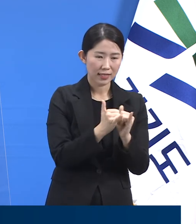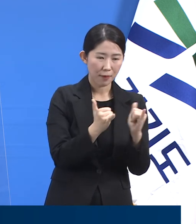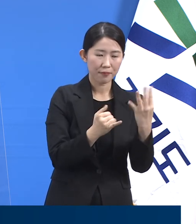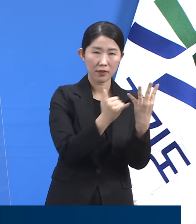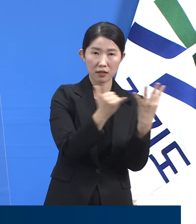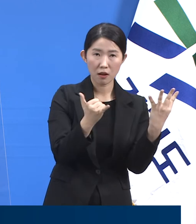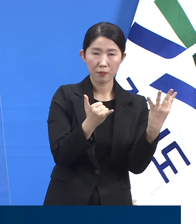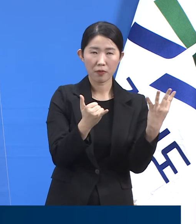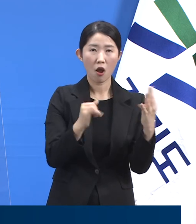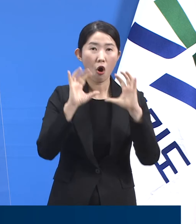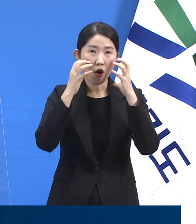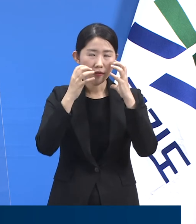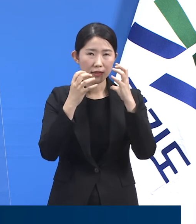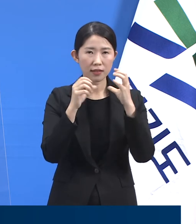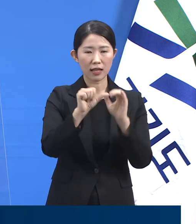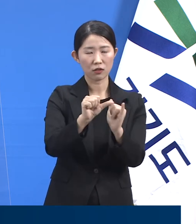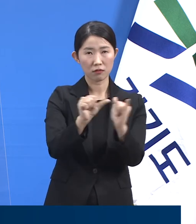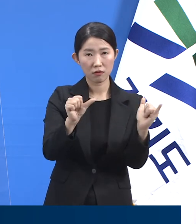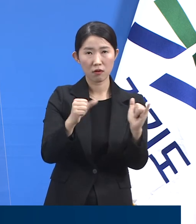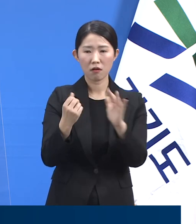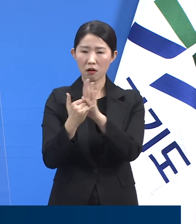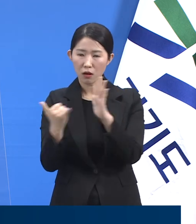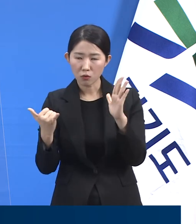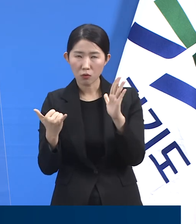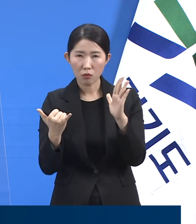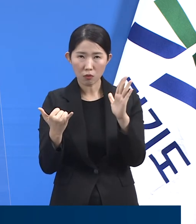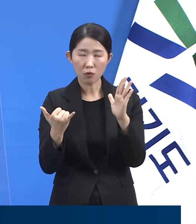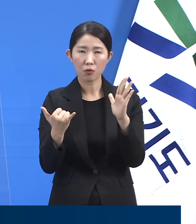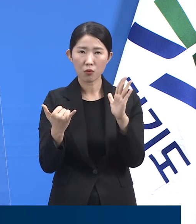가족이 9명, 접촉자 1명 등입니다.